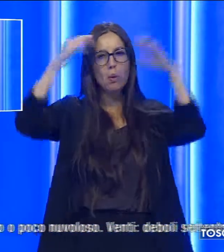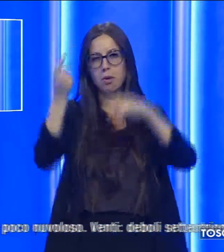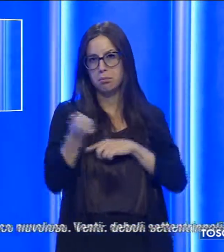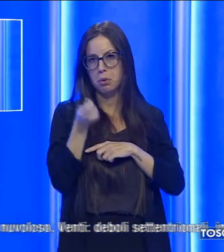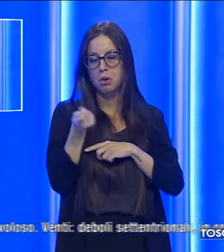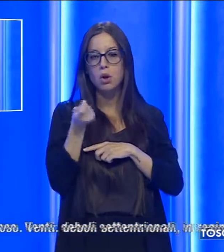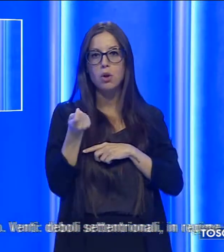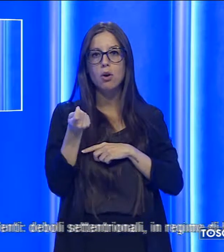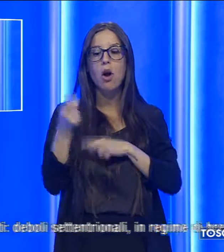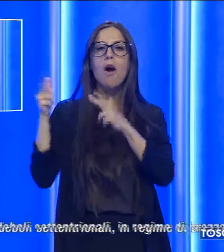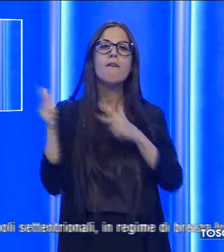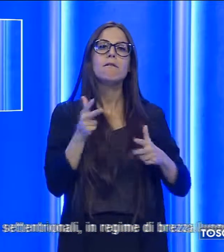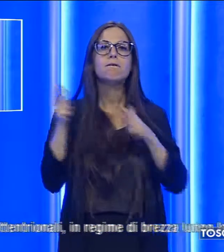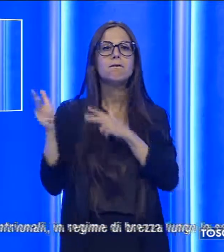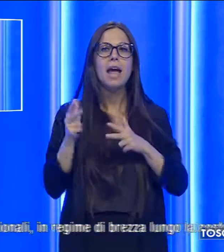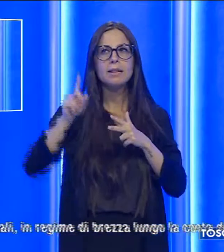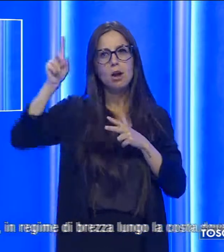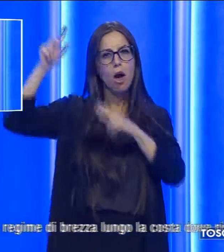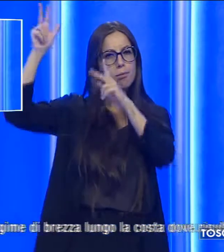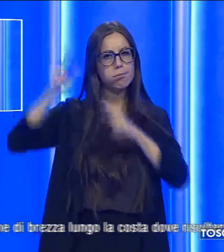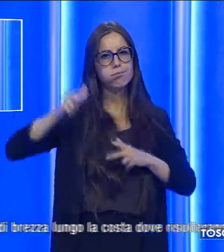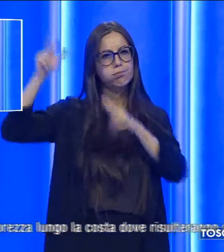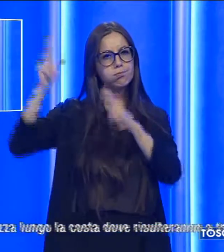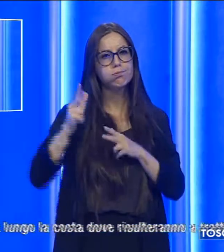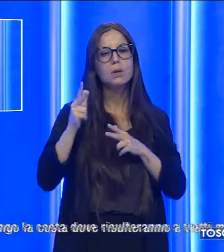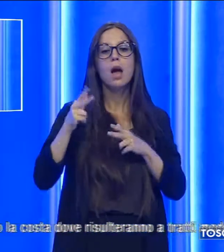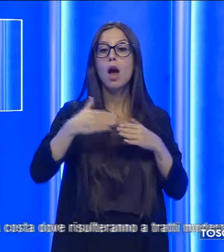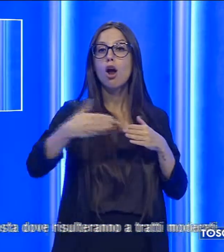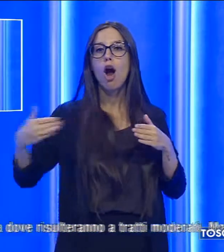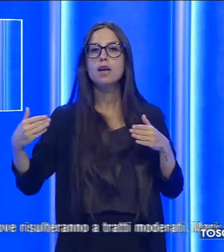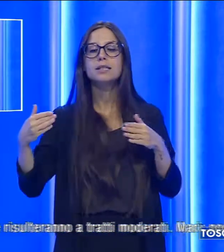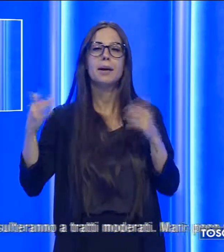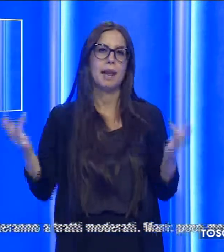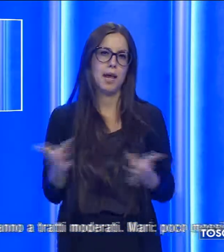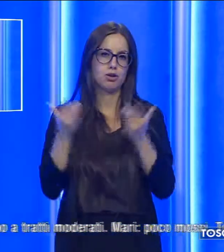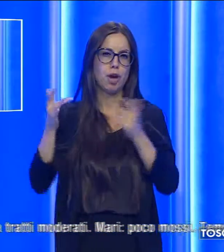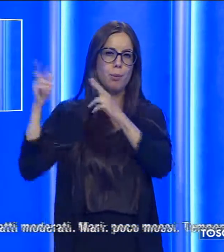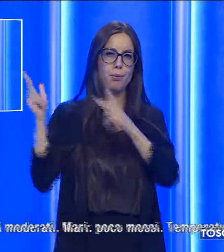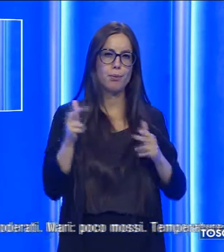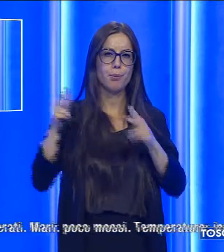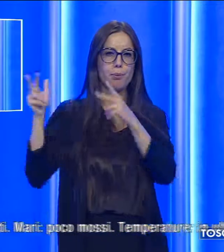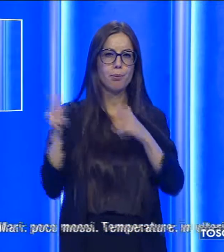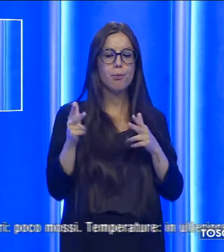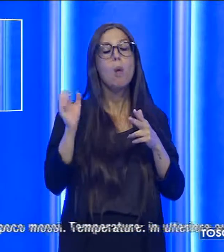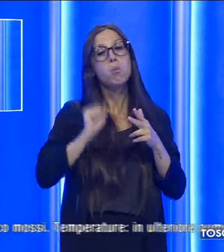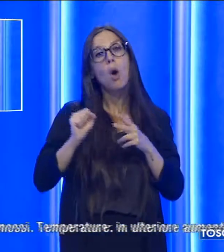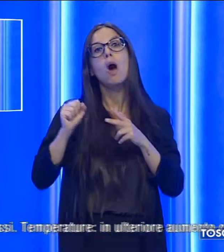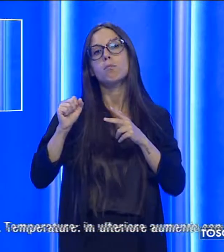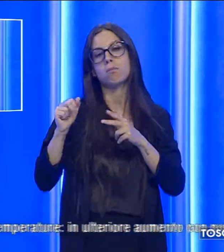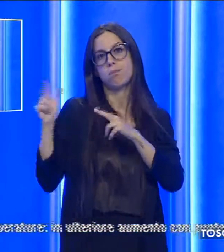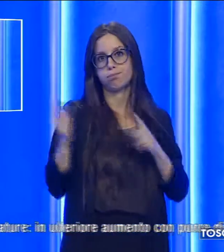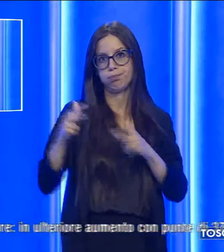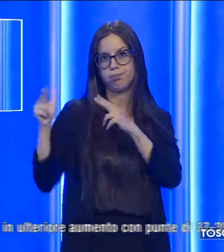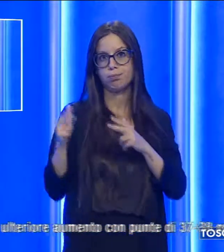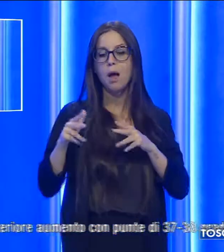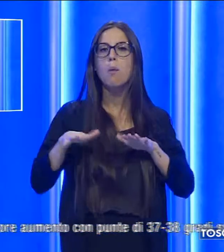deboli settentrionali in regime di vrezza lungo la costa dove risulteranno a tratti moderati mari